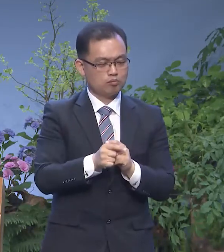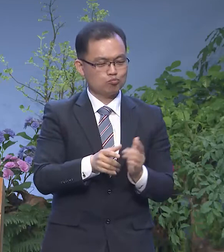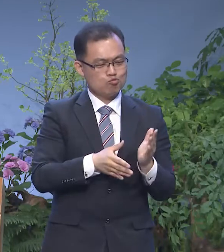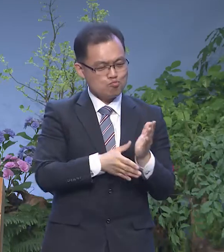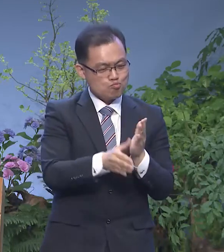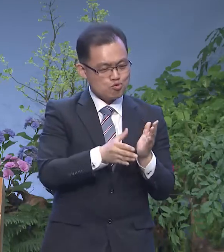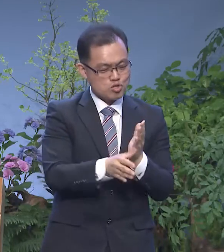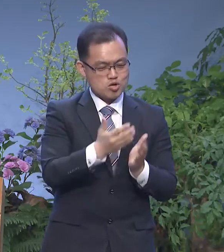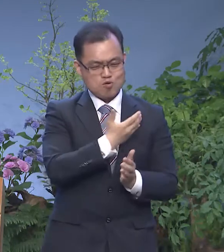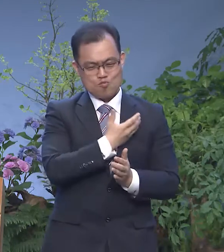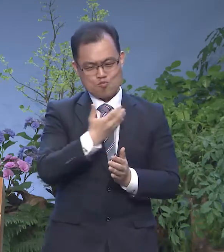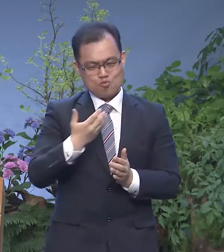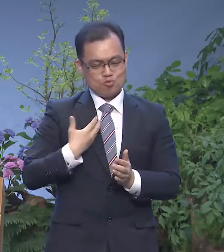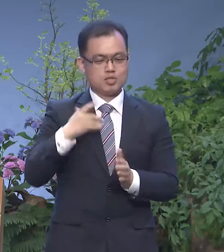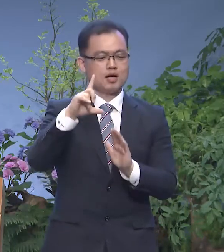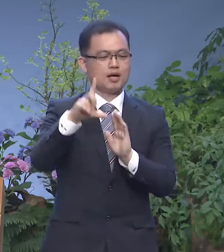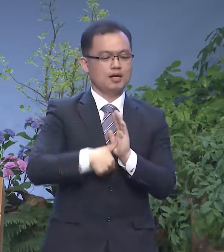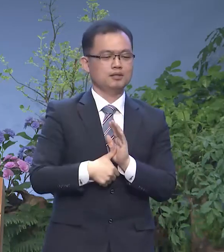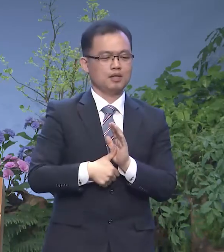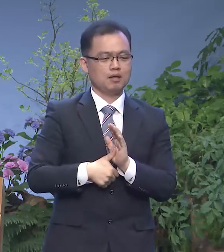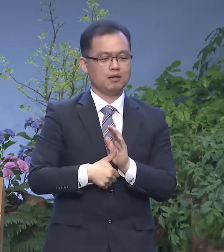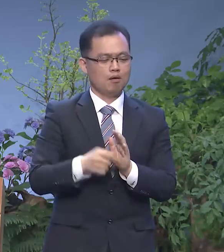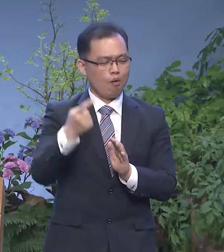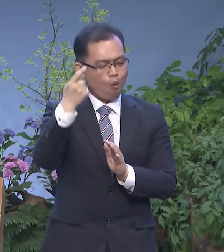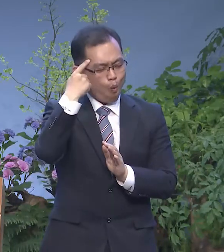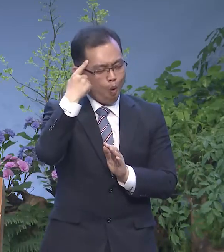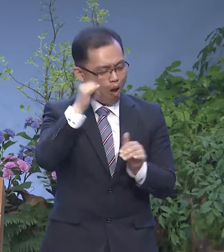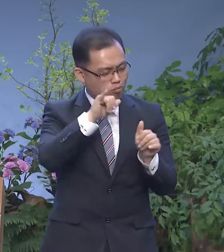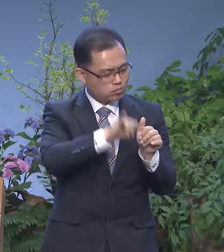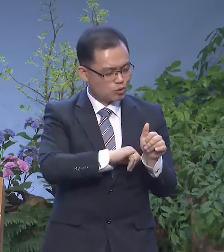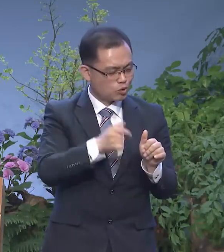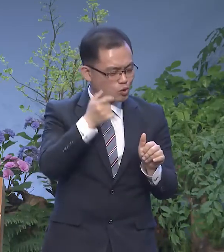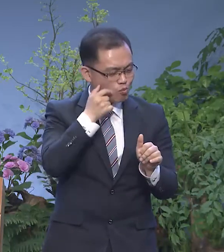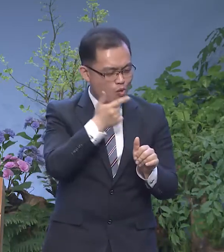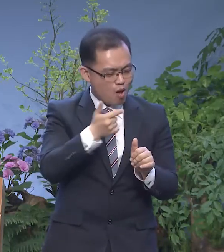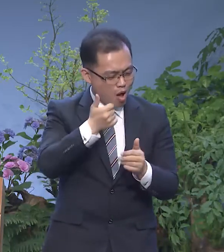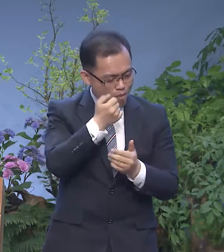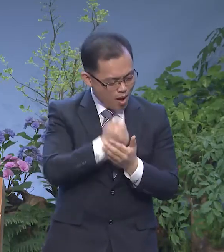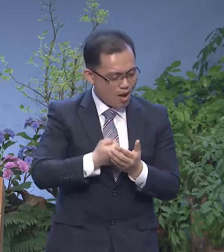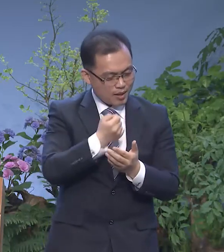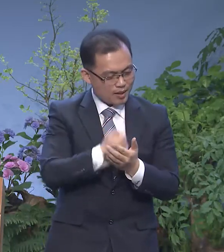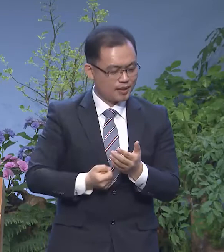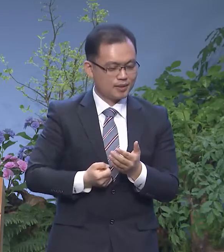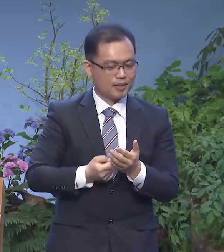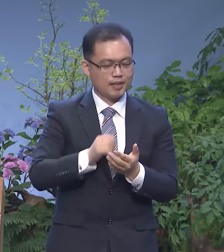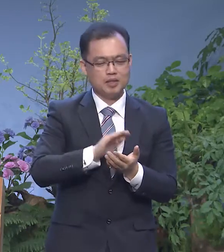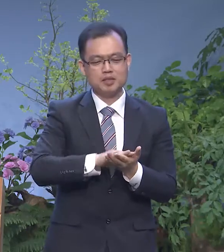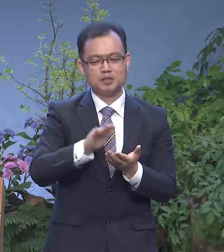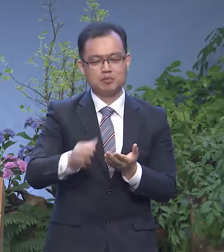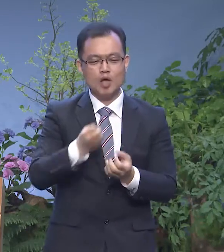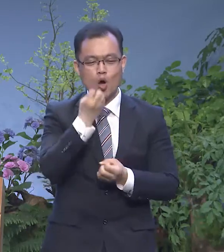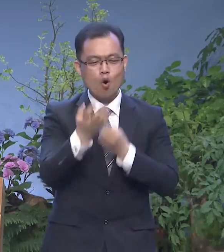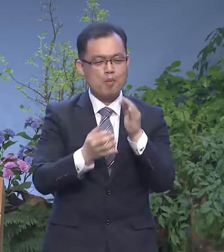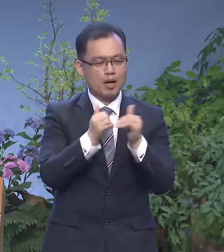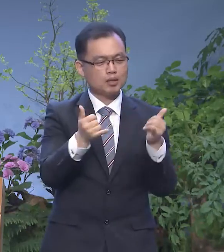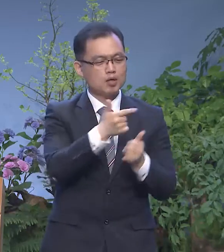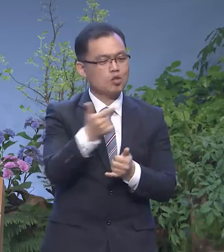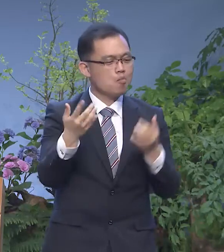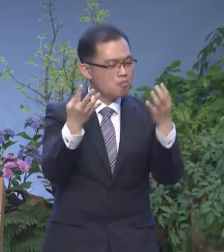때에 내가 왜 성김에 순종하지 못했는지 너무 안타깝습니다 이렇게 고백하는 분들이 참 많습니다